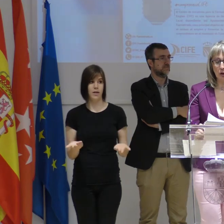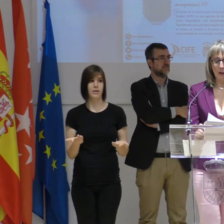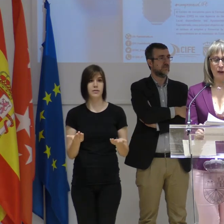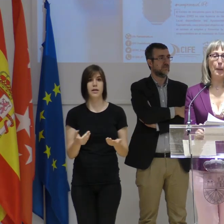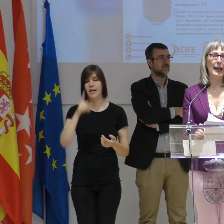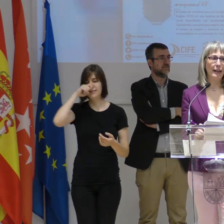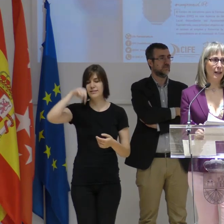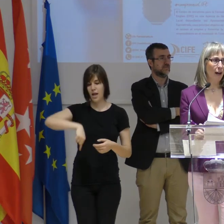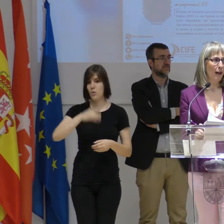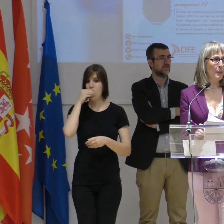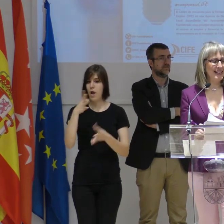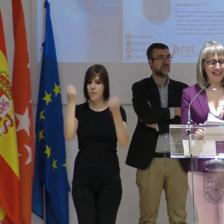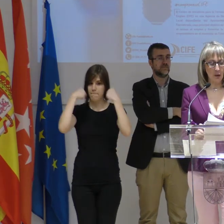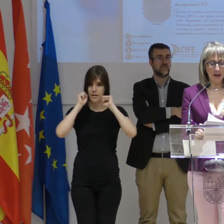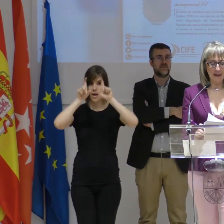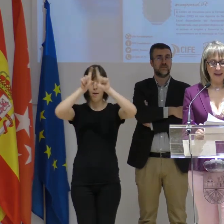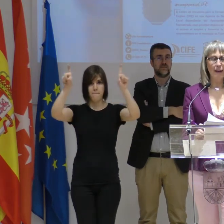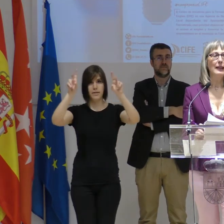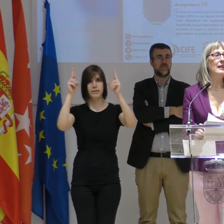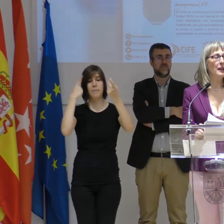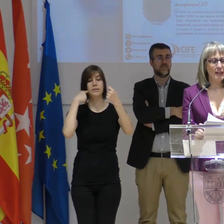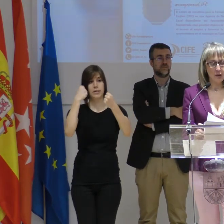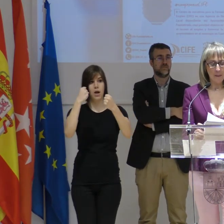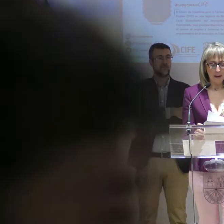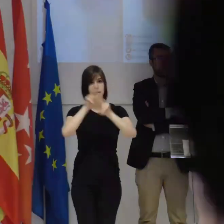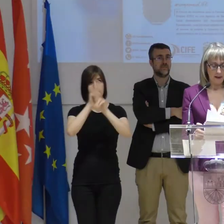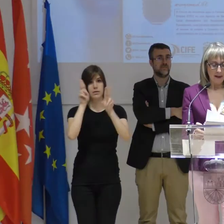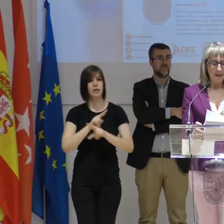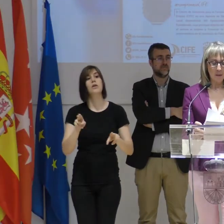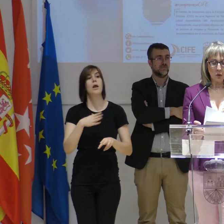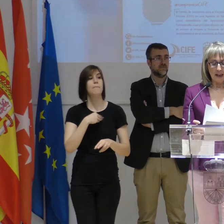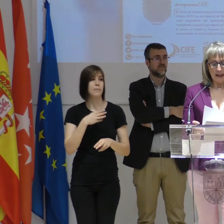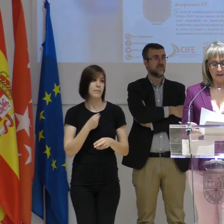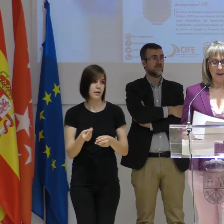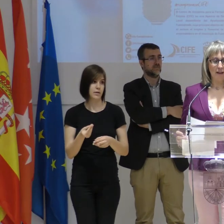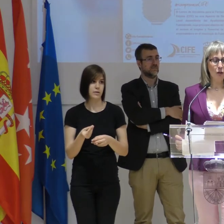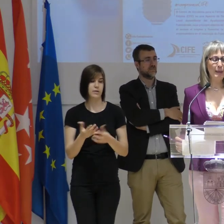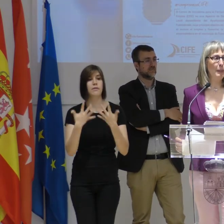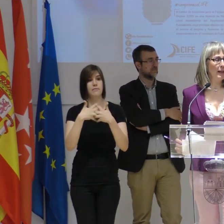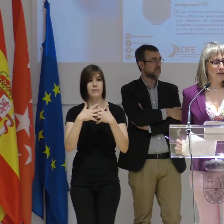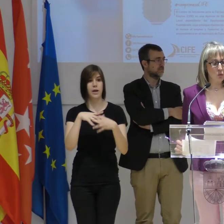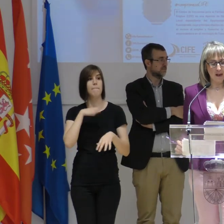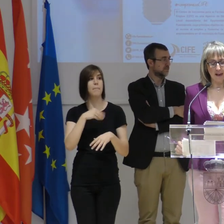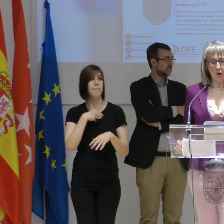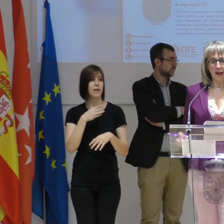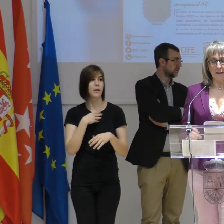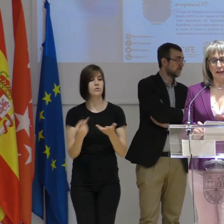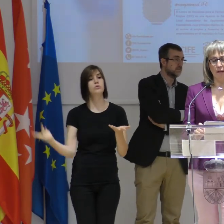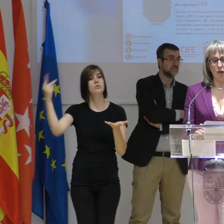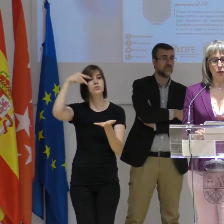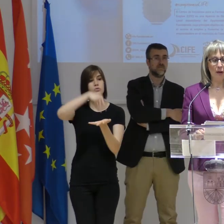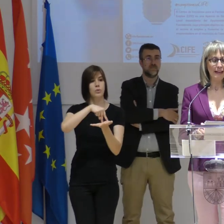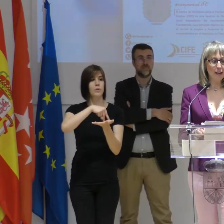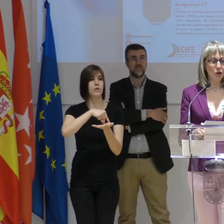mención de buena práctica a empresa saludable, International Paper, líder mundial en la fabricación de papel. Sube a recoger la